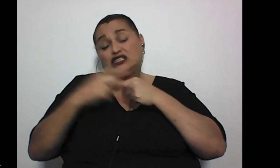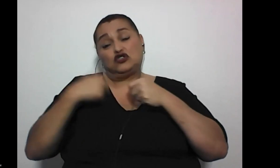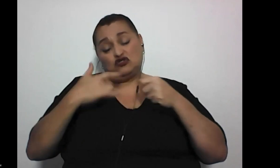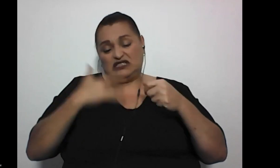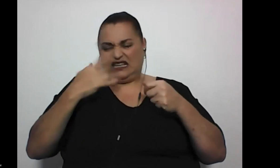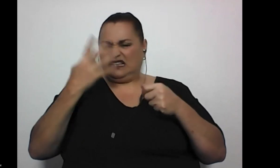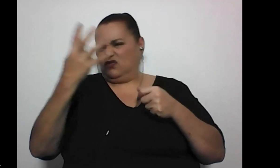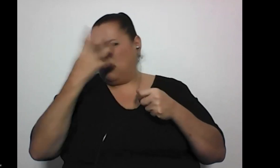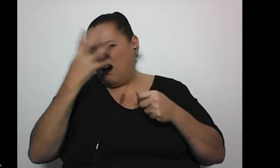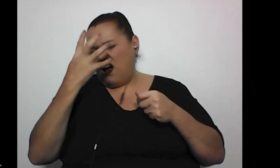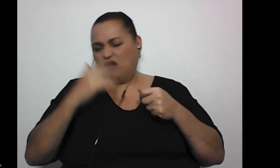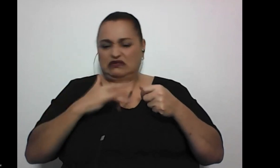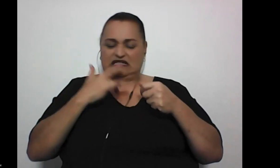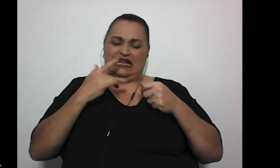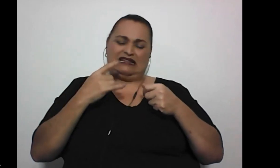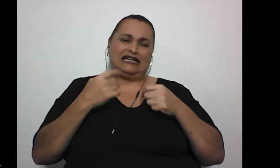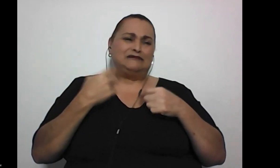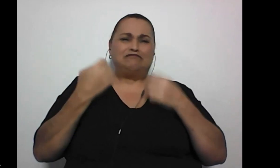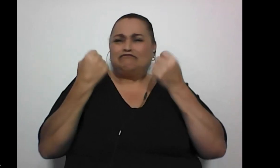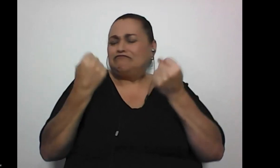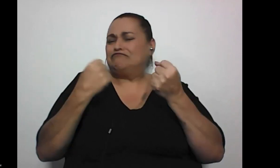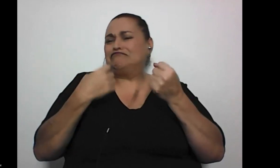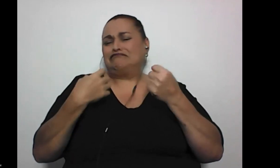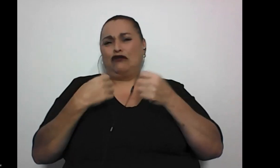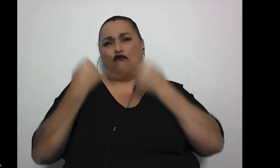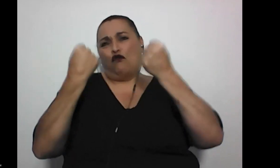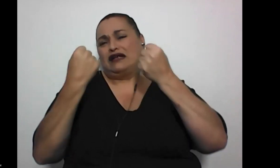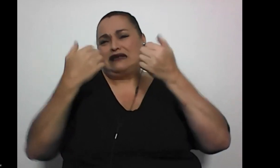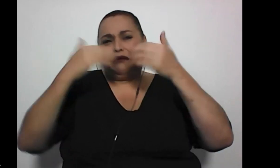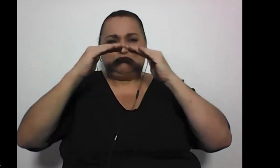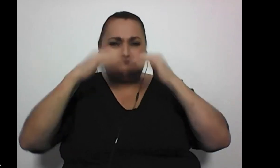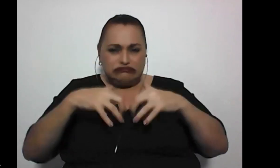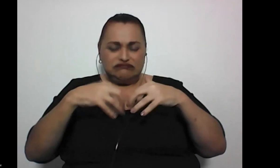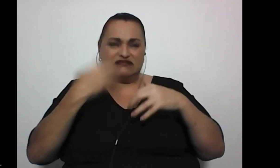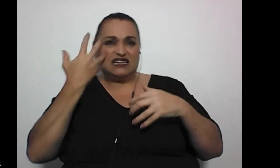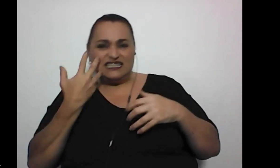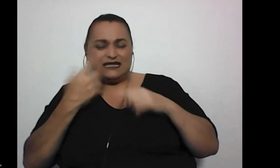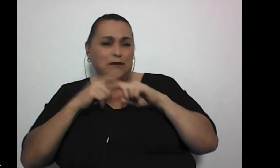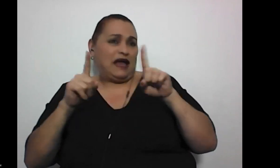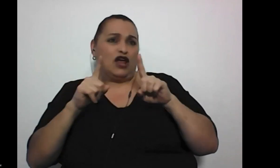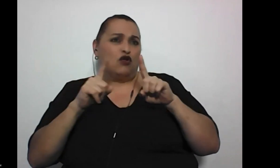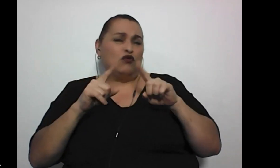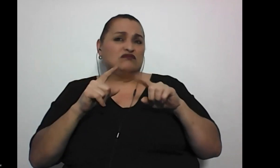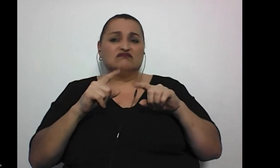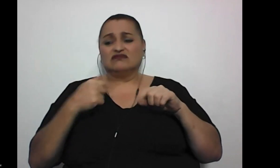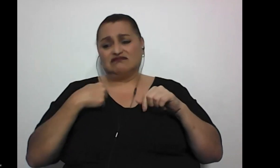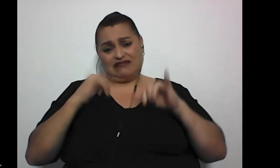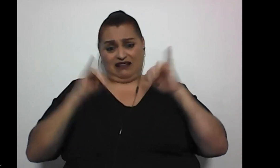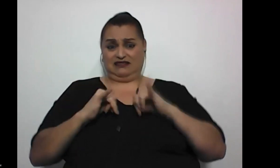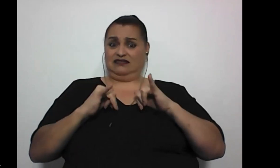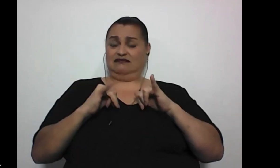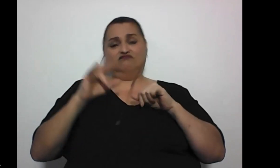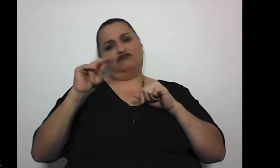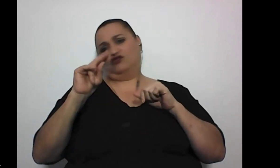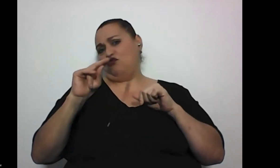enojados, podemos sentir impotentes, podemos sentir tristeza, pero no hacemos absolutamente nada con sentirnos así